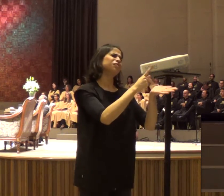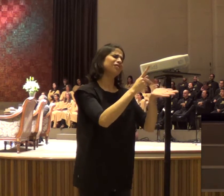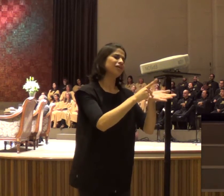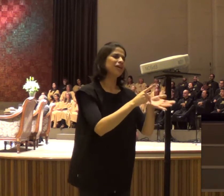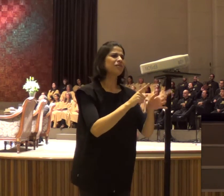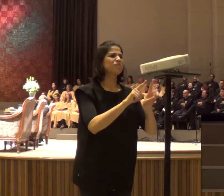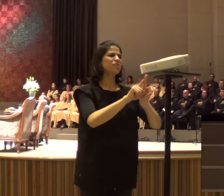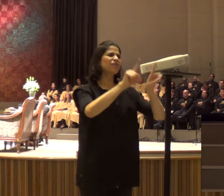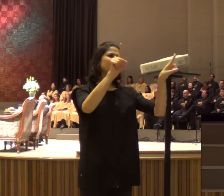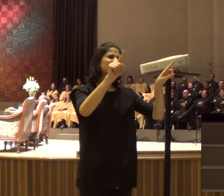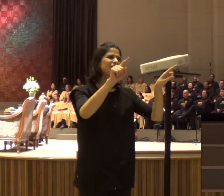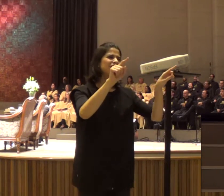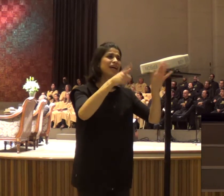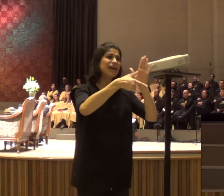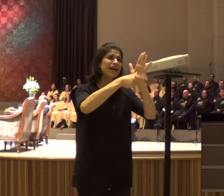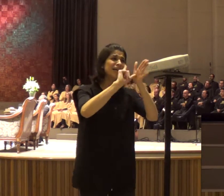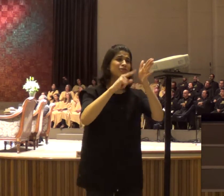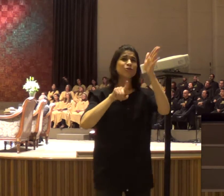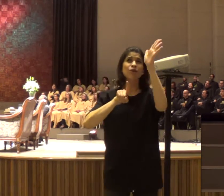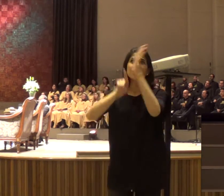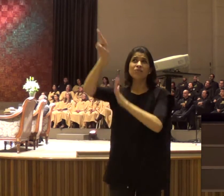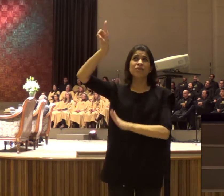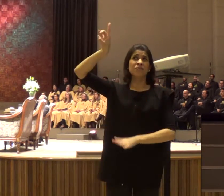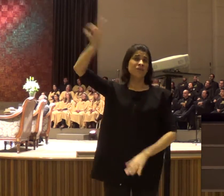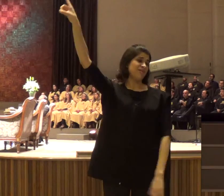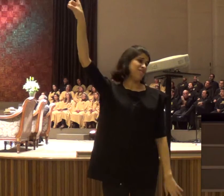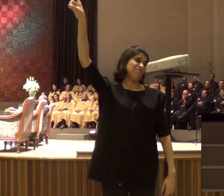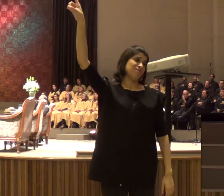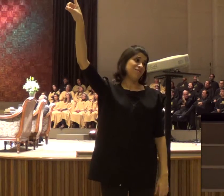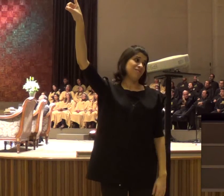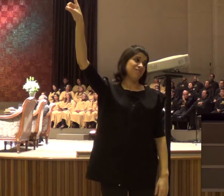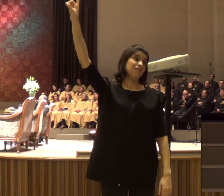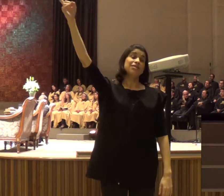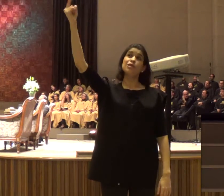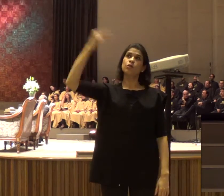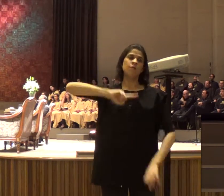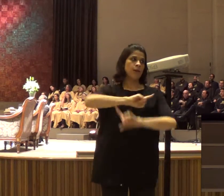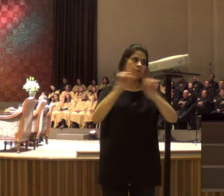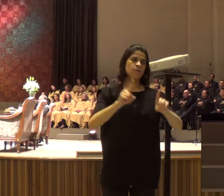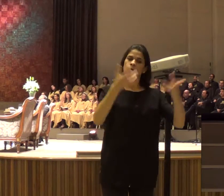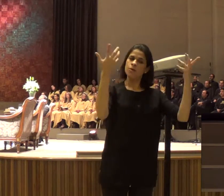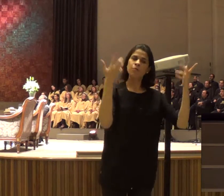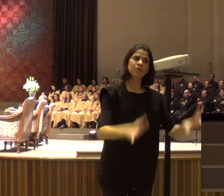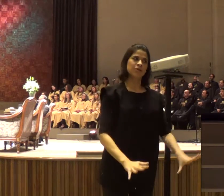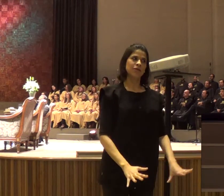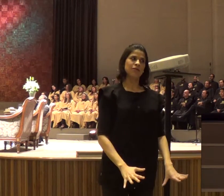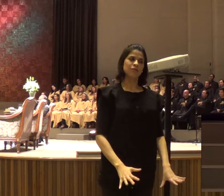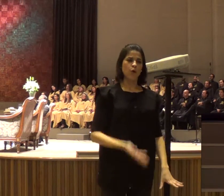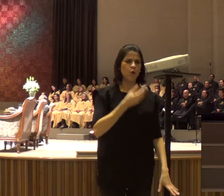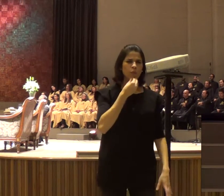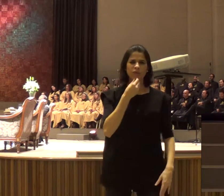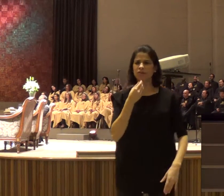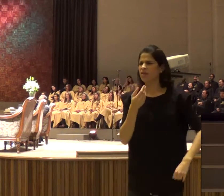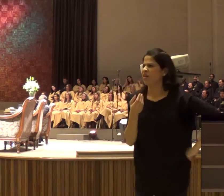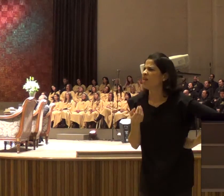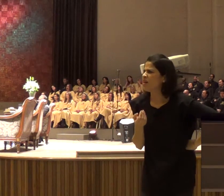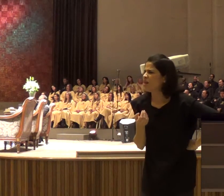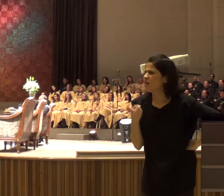mas eu preciso de algum tempo, para orar, porque eu não faço nada, sem perguntar para Deus, acho que aquele homem achou, que era doido, não o cara é louco,